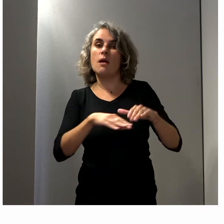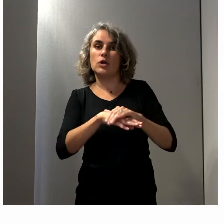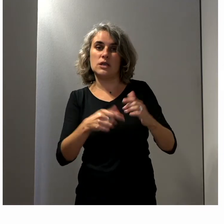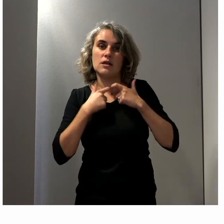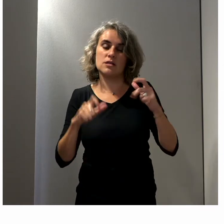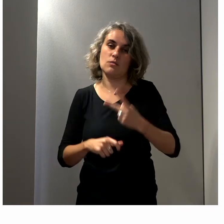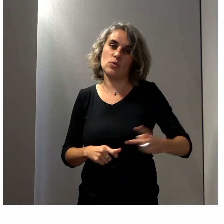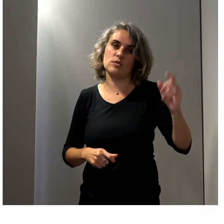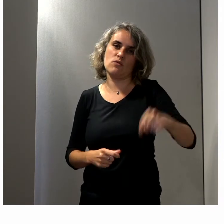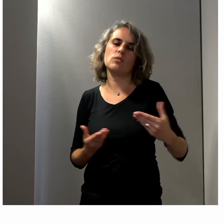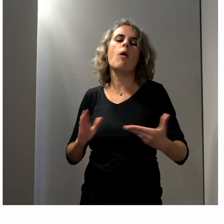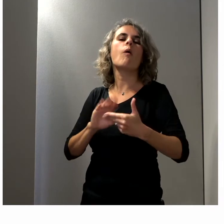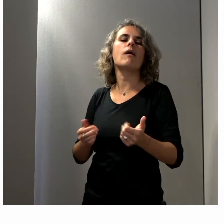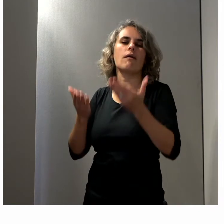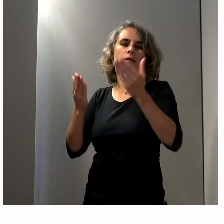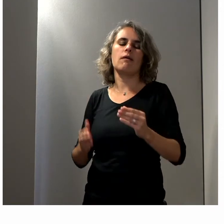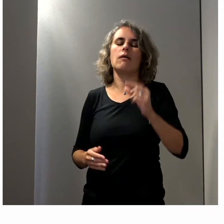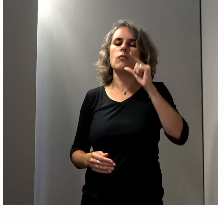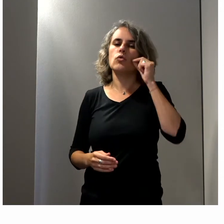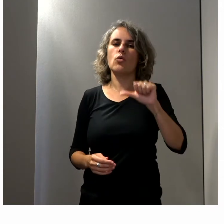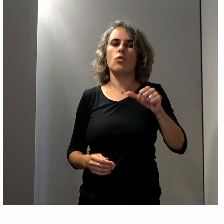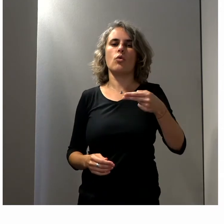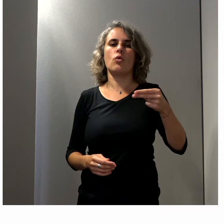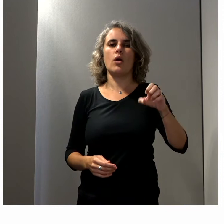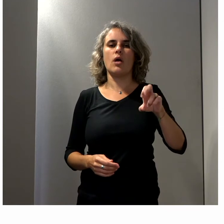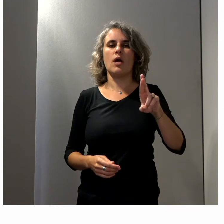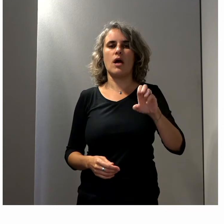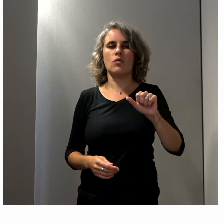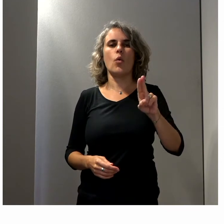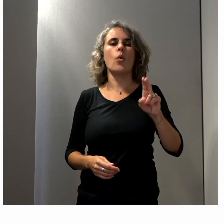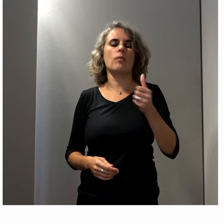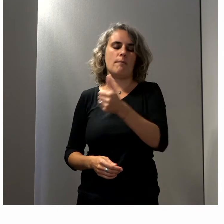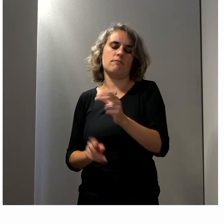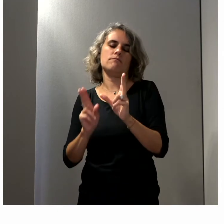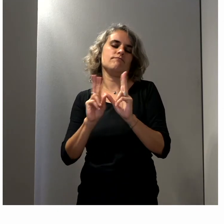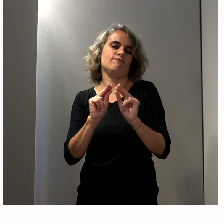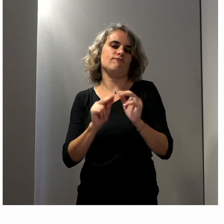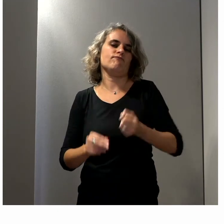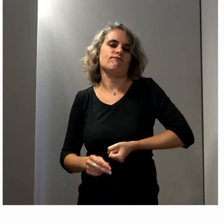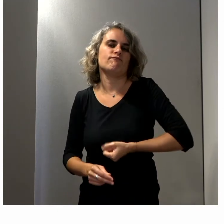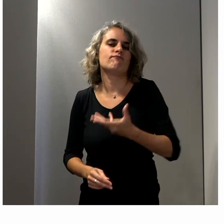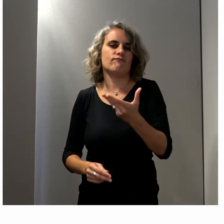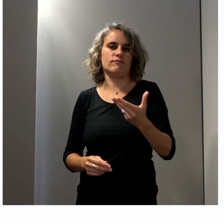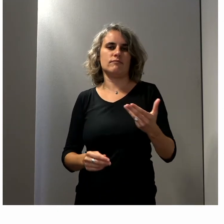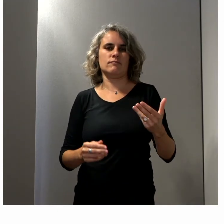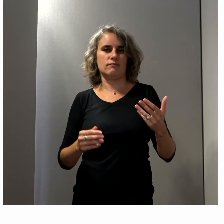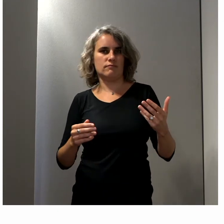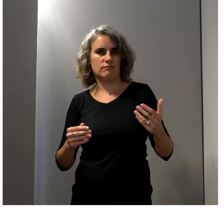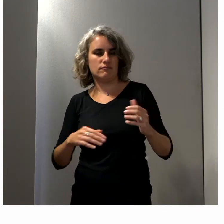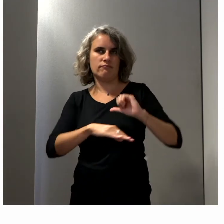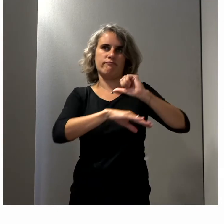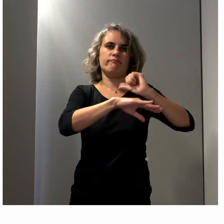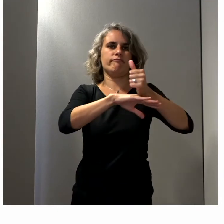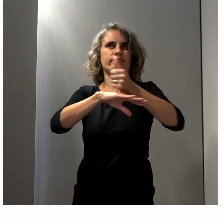passer la parole à Mathieu Androu qui va, lui, nous parler aussi de la représentativité, comment elle est vécue dans les